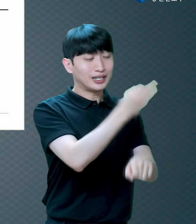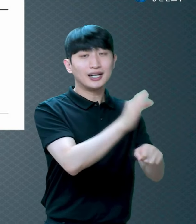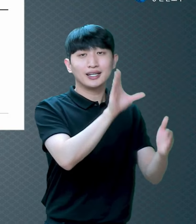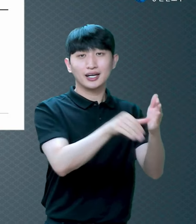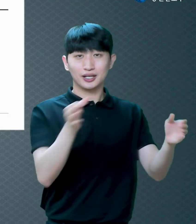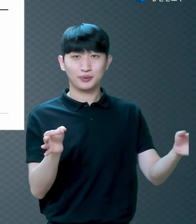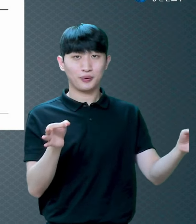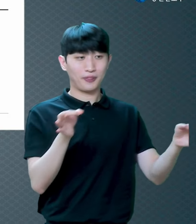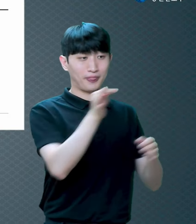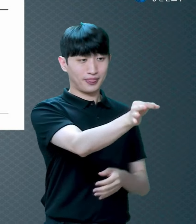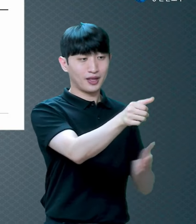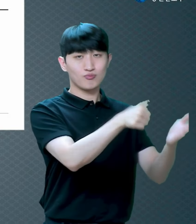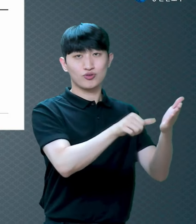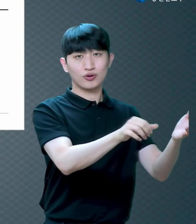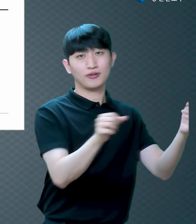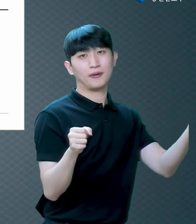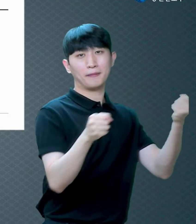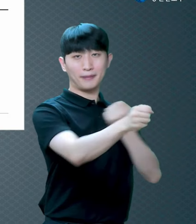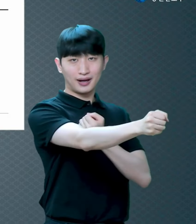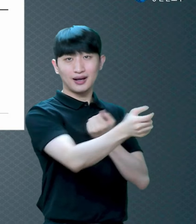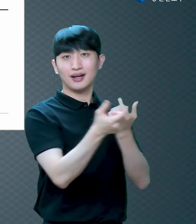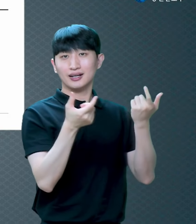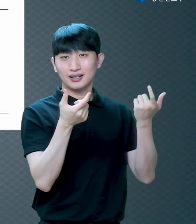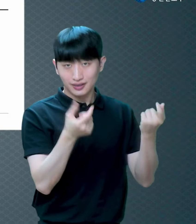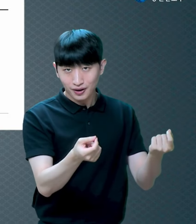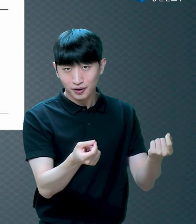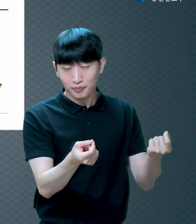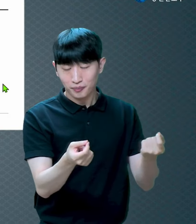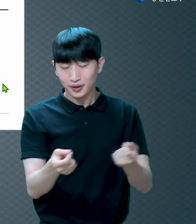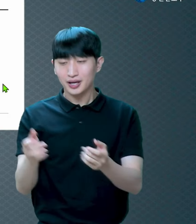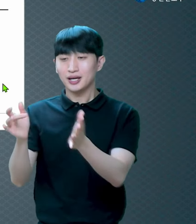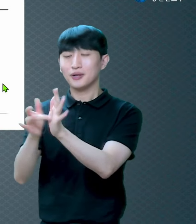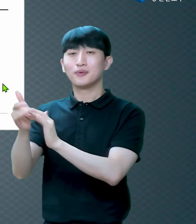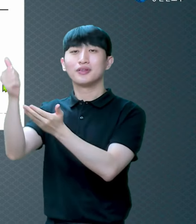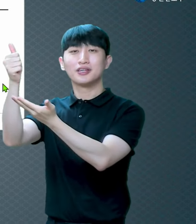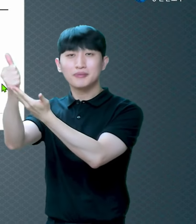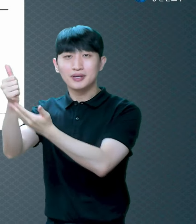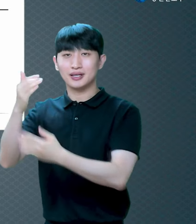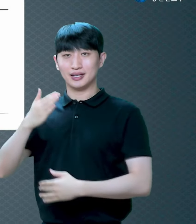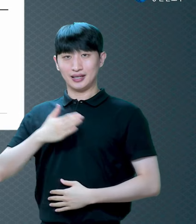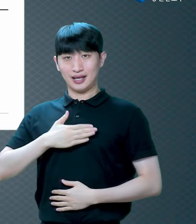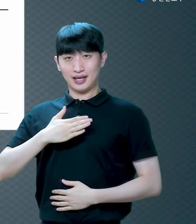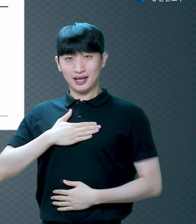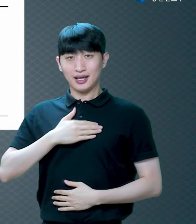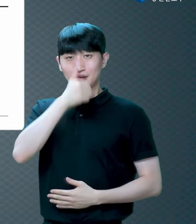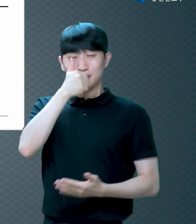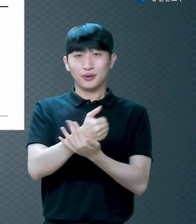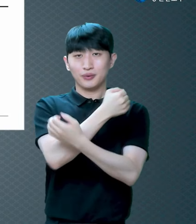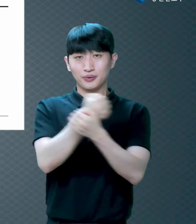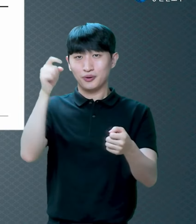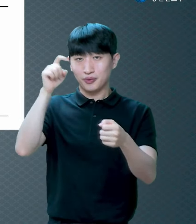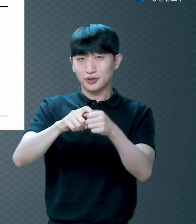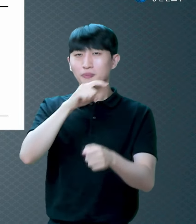거예요 그리고 예수님이 살아나신 것은 영수증 받은 거죠 여기